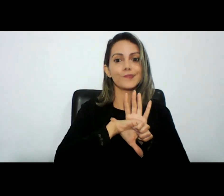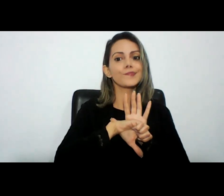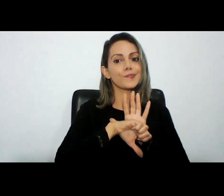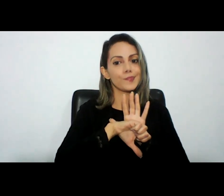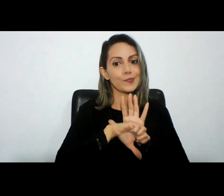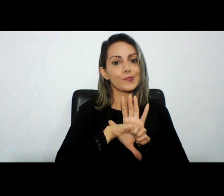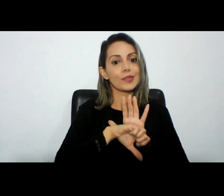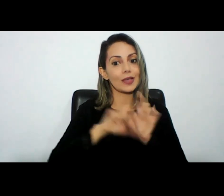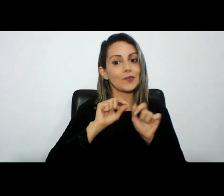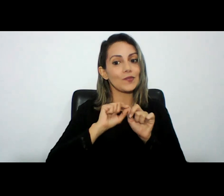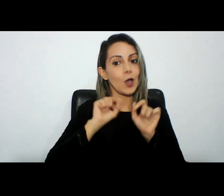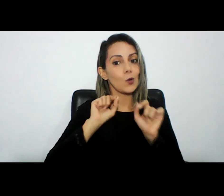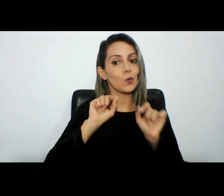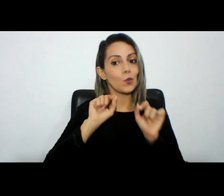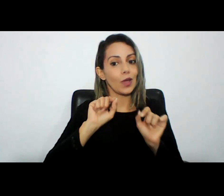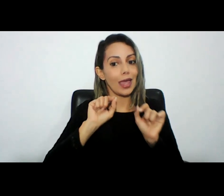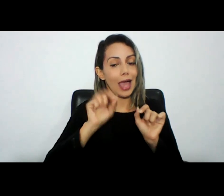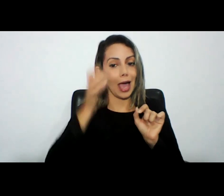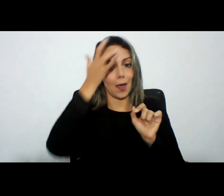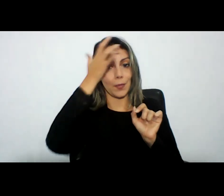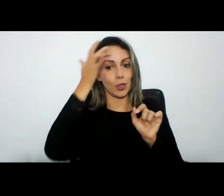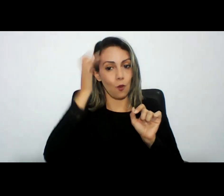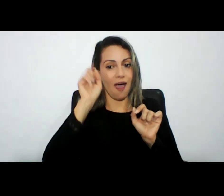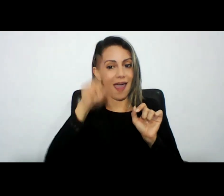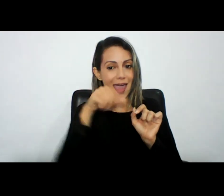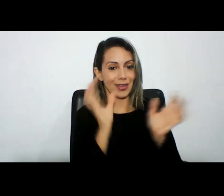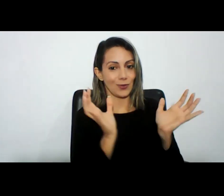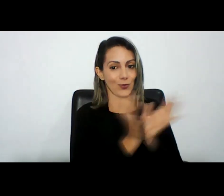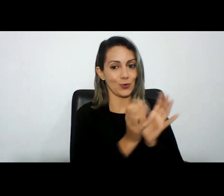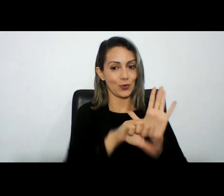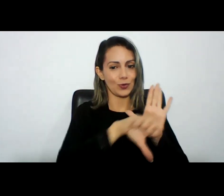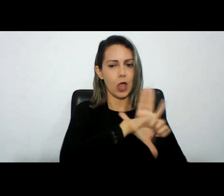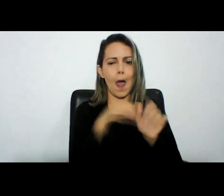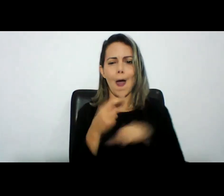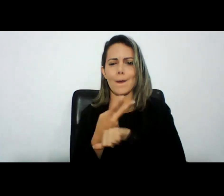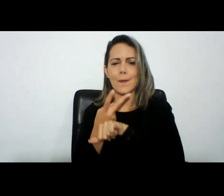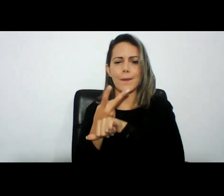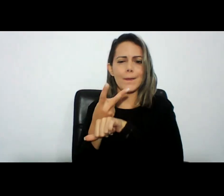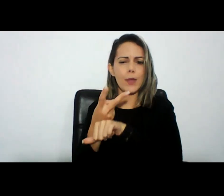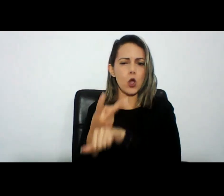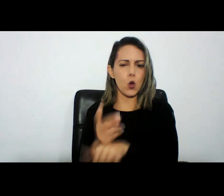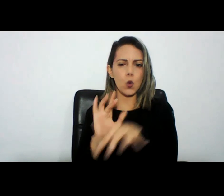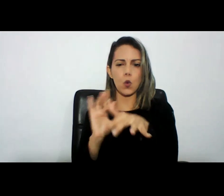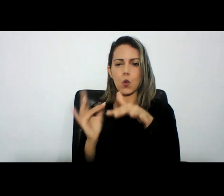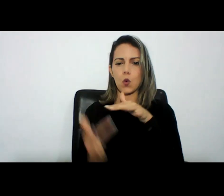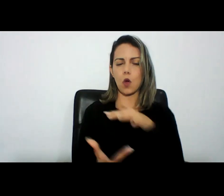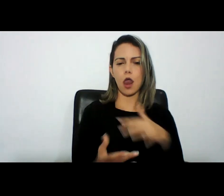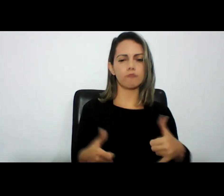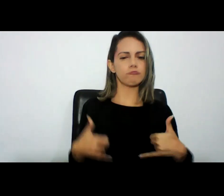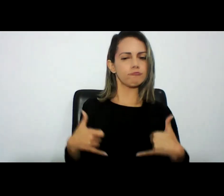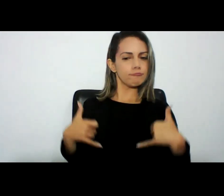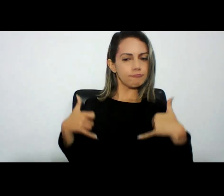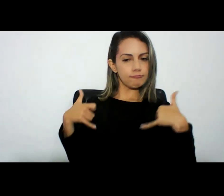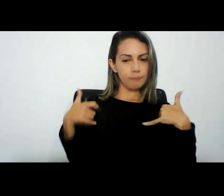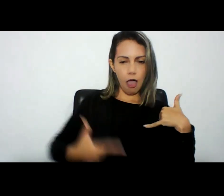fazendo com que os criminosos procurem as redes sociais exatamente para exibir seus carros suas armas